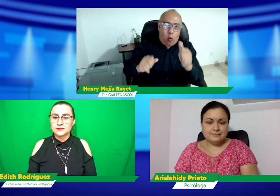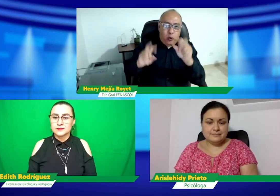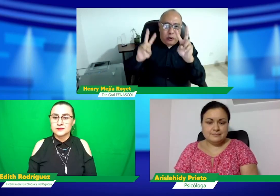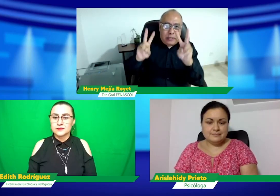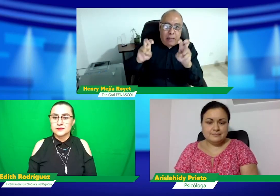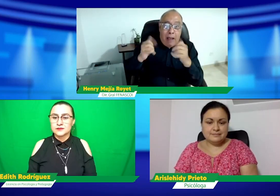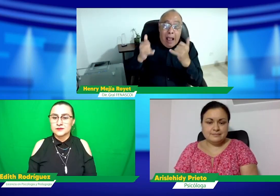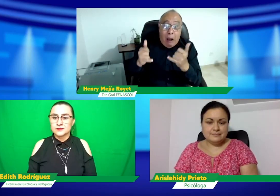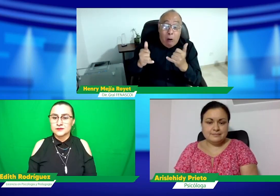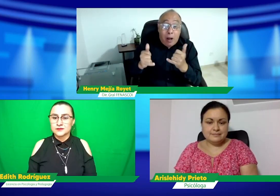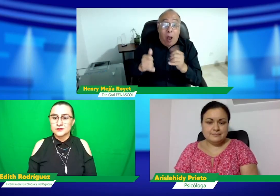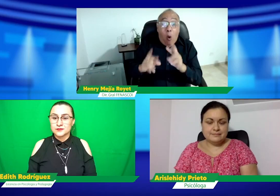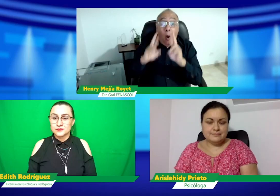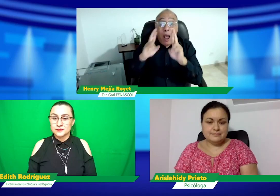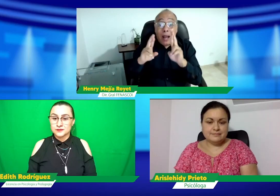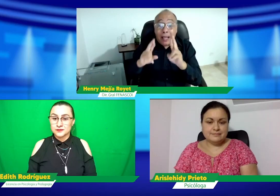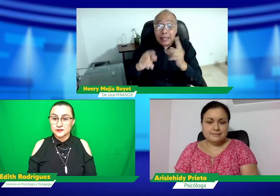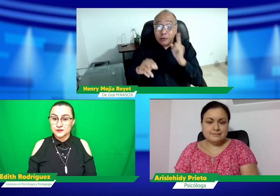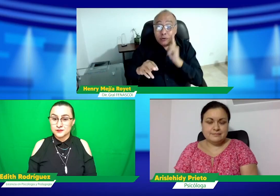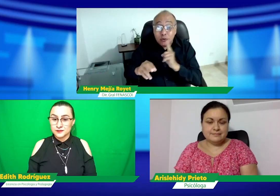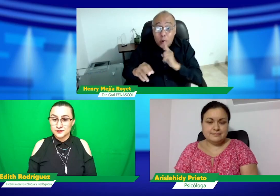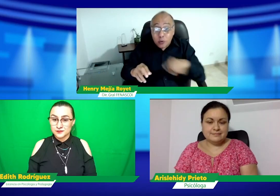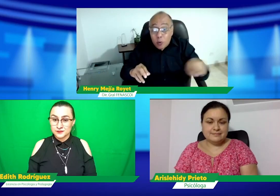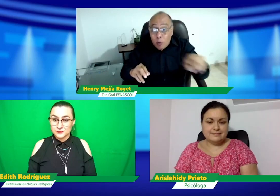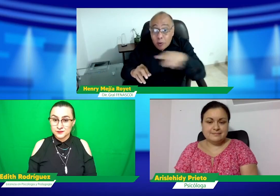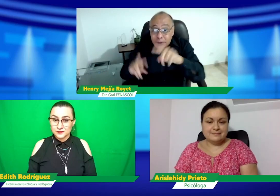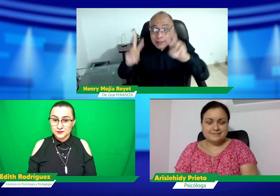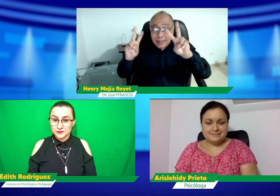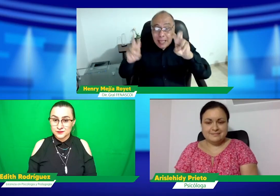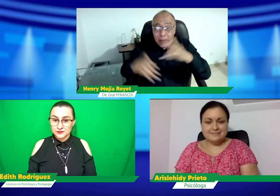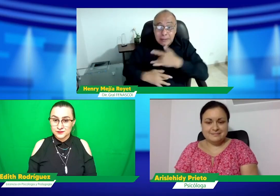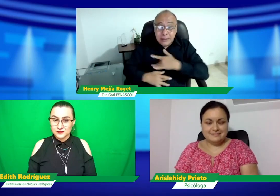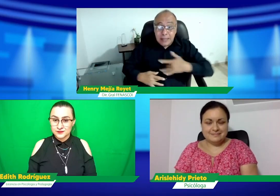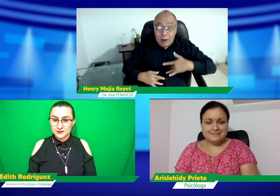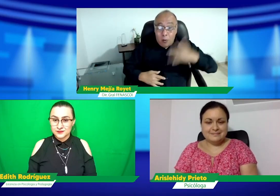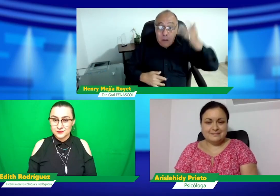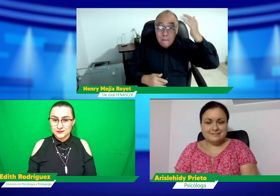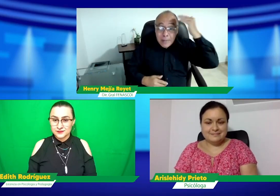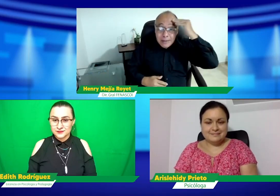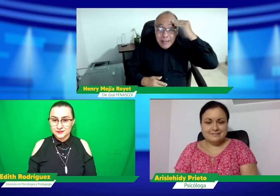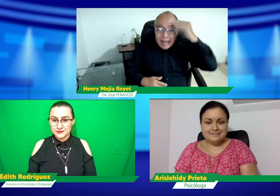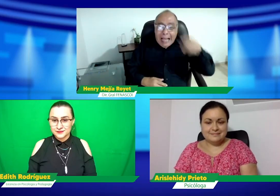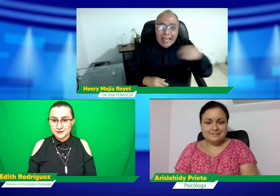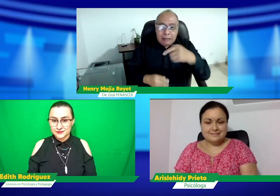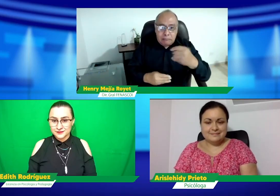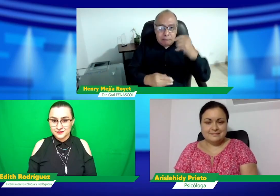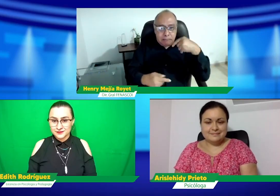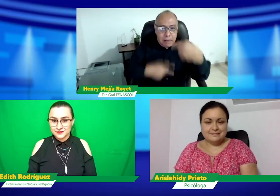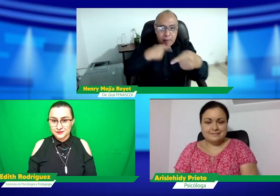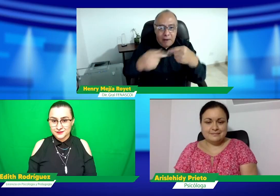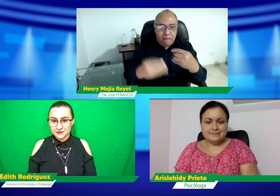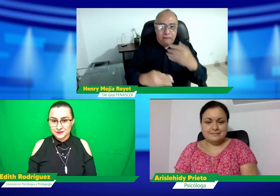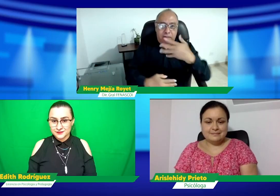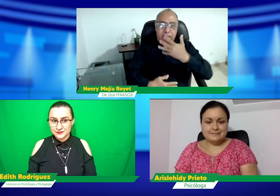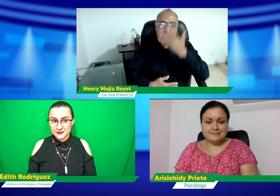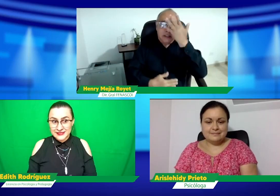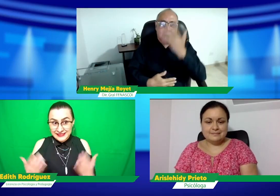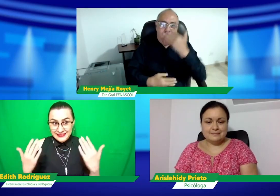tienen los ajustes razonables para las personas sordas. Entonces, este tema de salud mental para la comunidad sorda